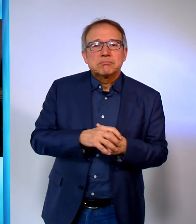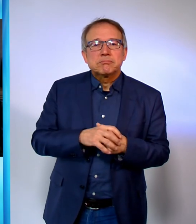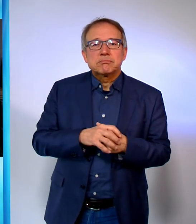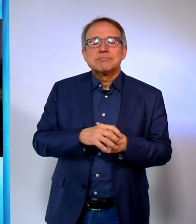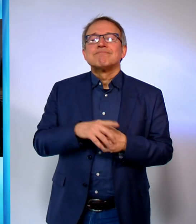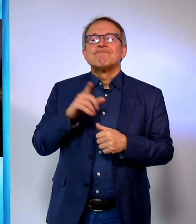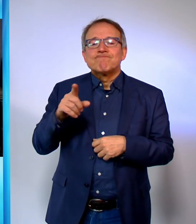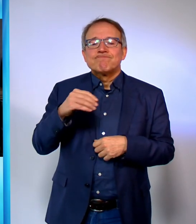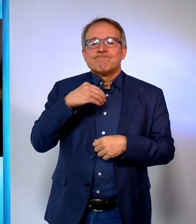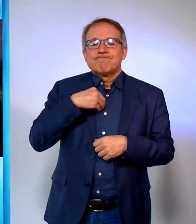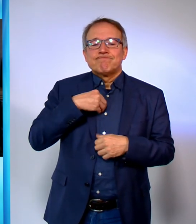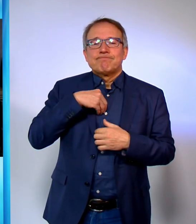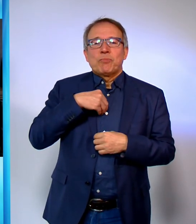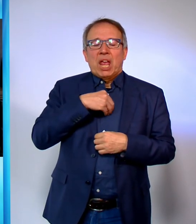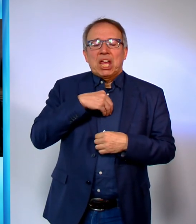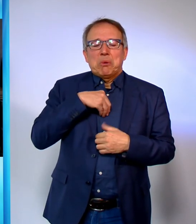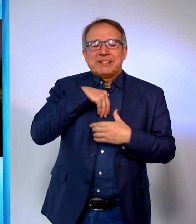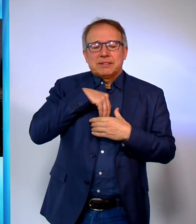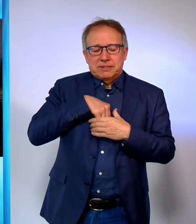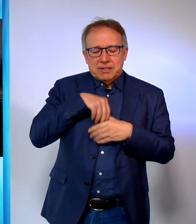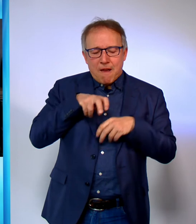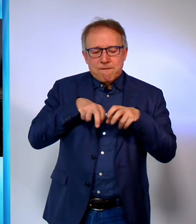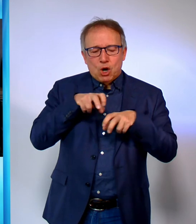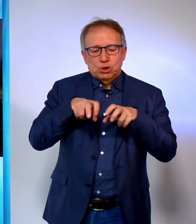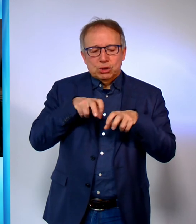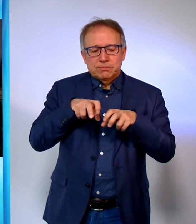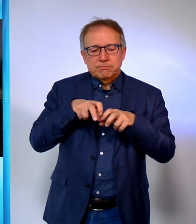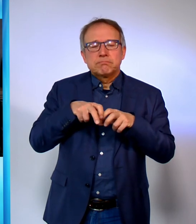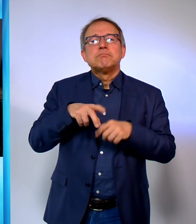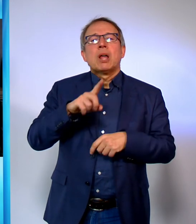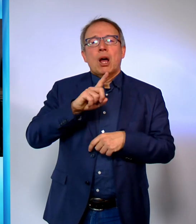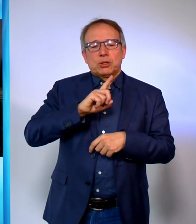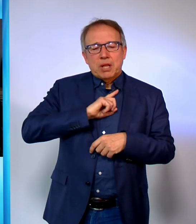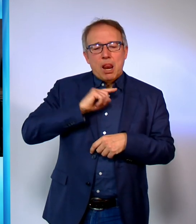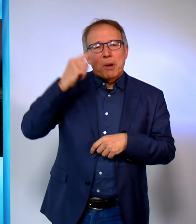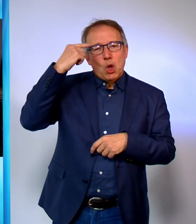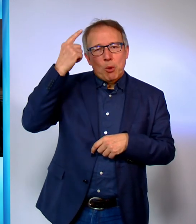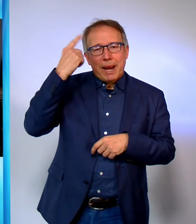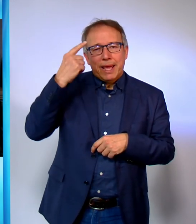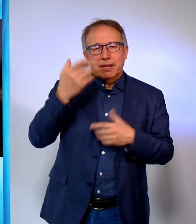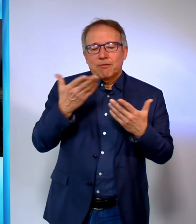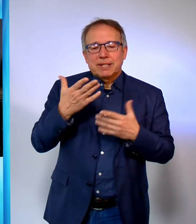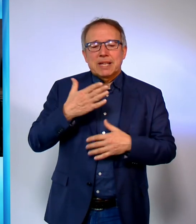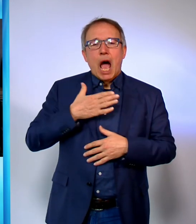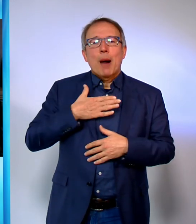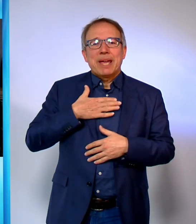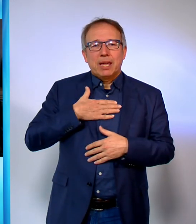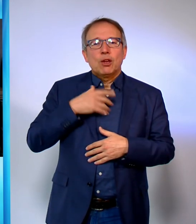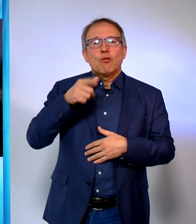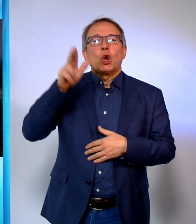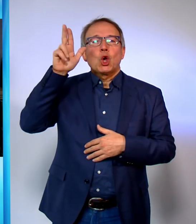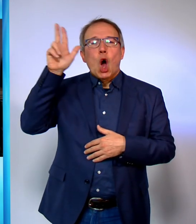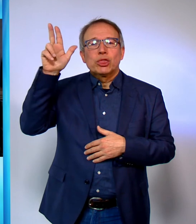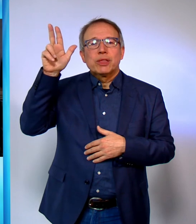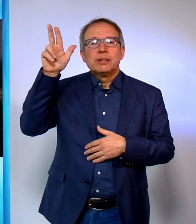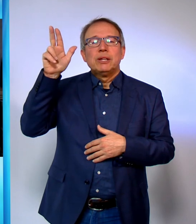Halten wir Gewissenserforschung. Auch wir sind nicht vor der Versuchung gefeit zu fragen, was habe ich von